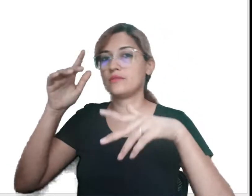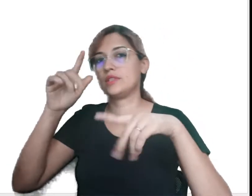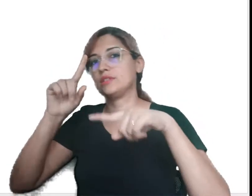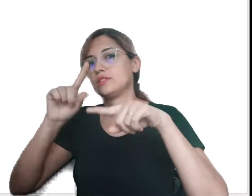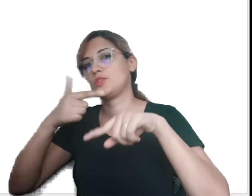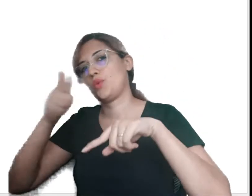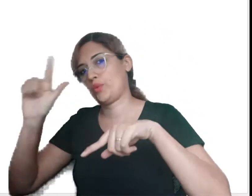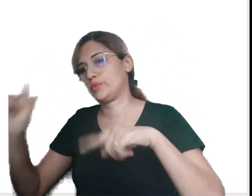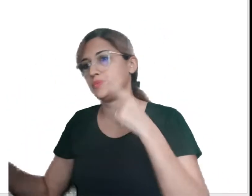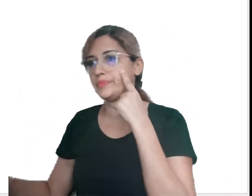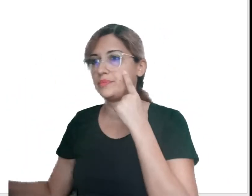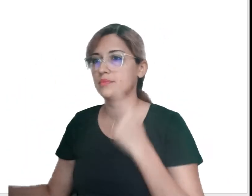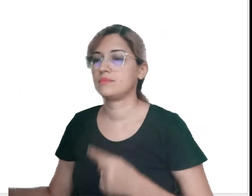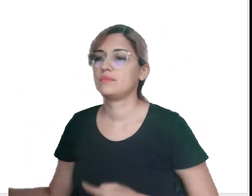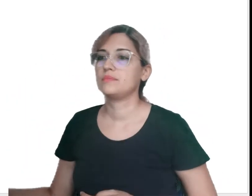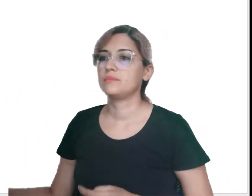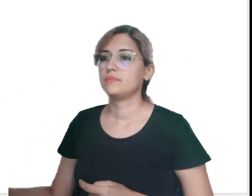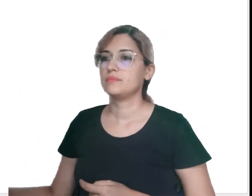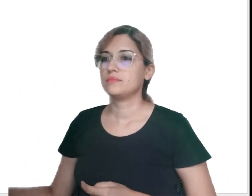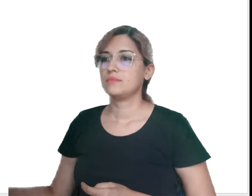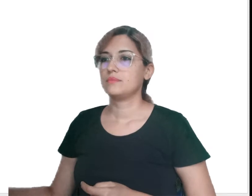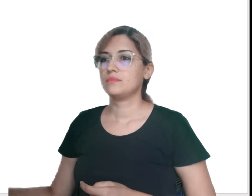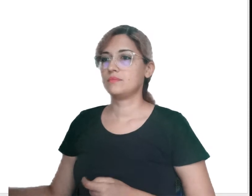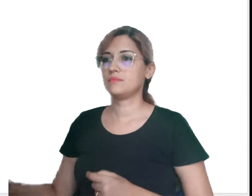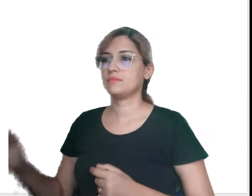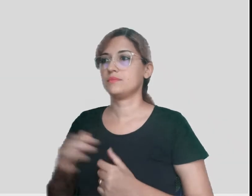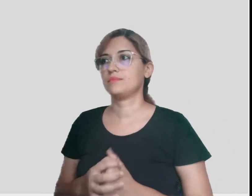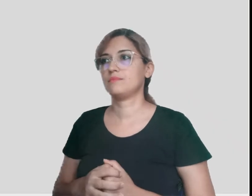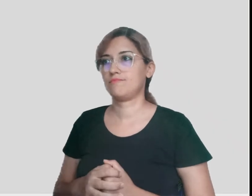Agora, vamos ver quais são as preposições acidentais.